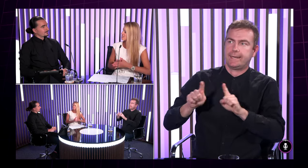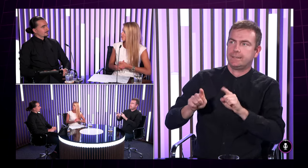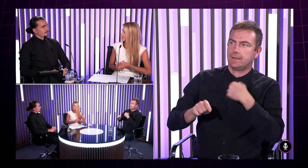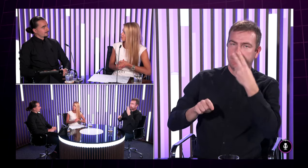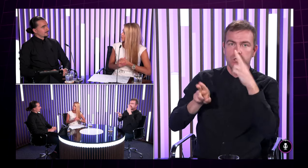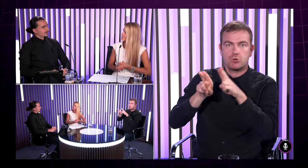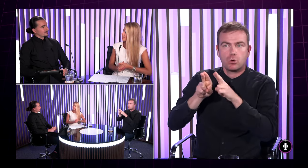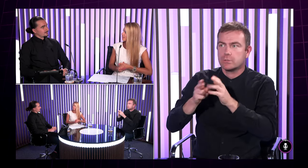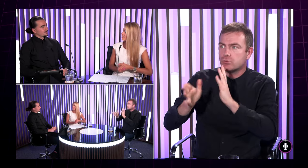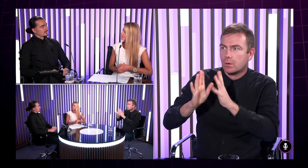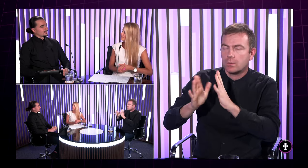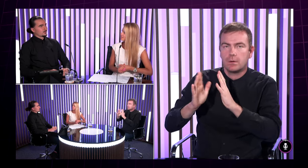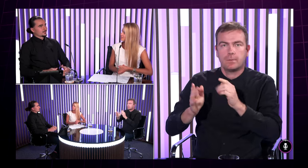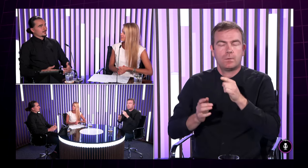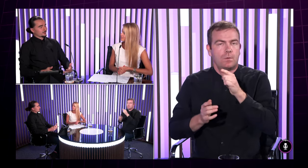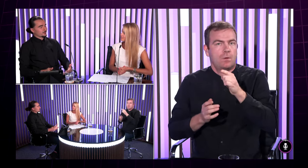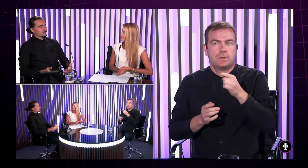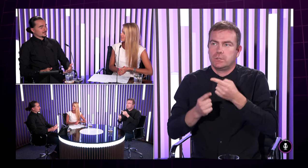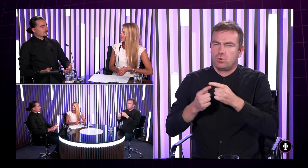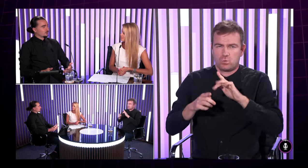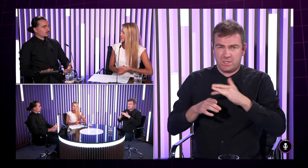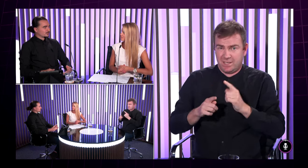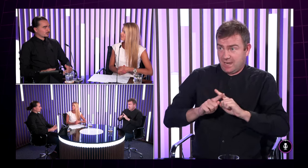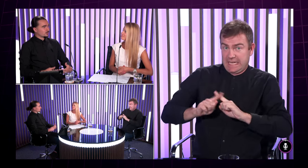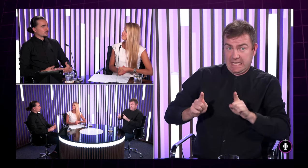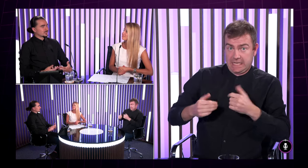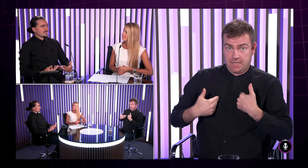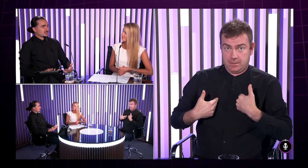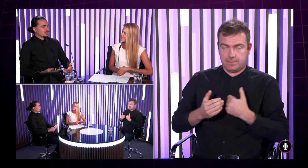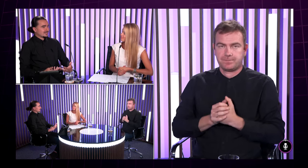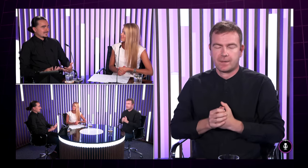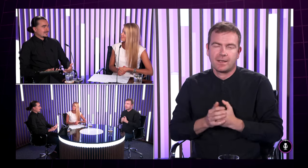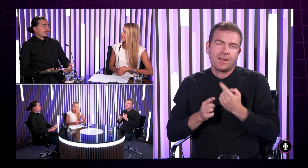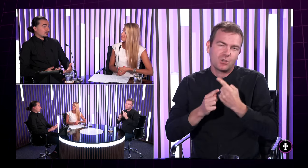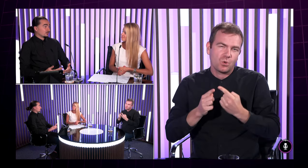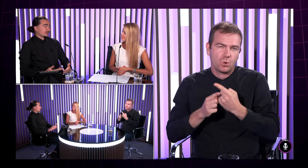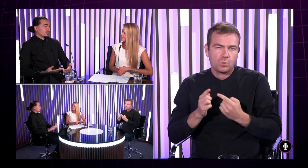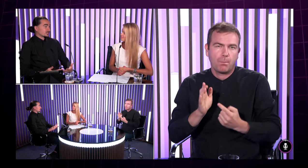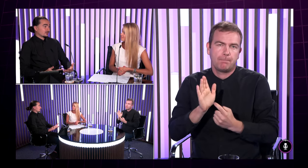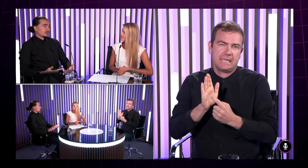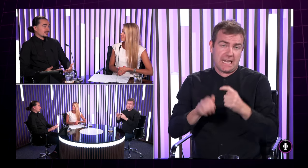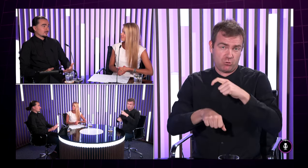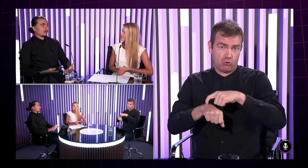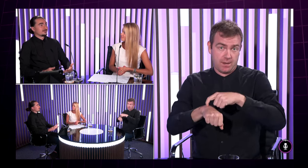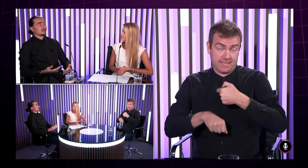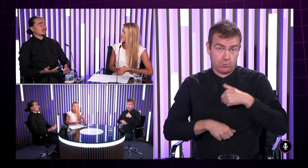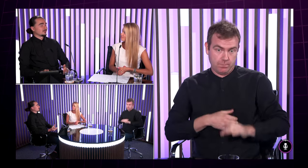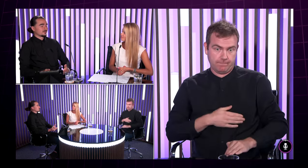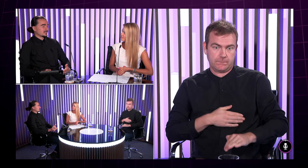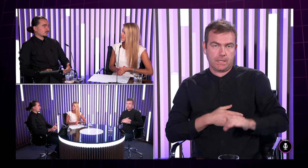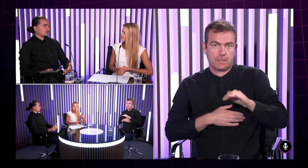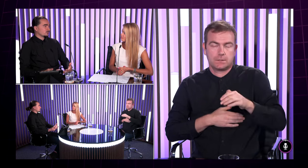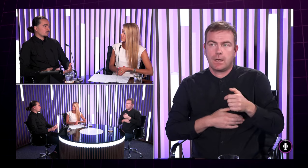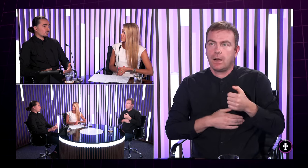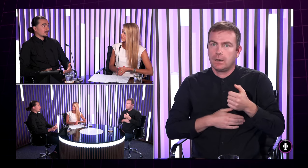vlastne u vás doma vyzerala Jasné trvalo to nejakú dobu kým som si uvedomil že niečo je vlastne iné lebo tým že to dieťa asi podľa mňa veľmi